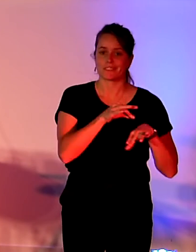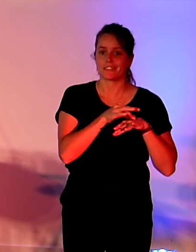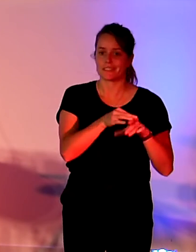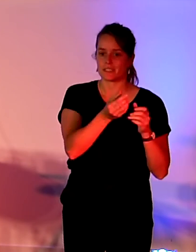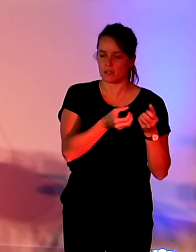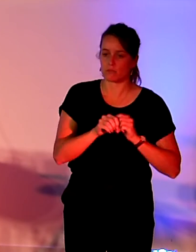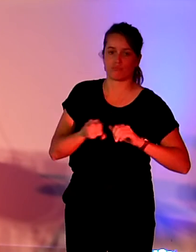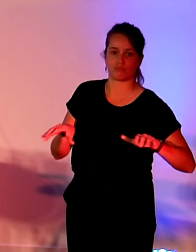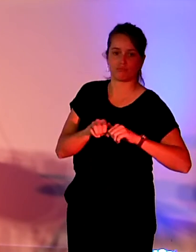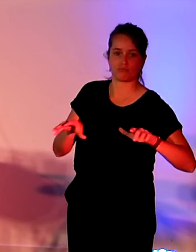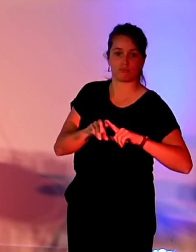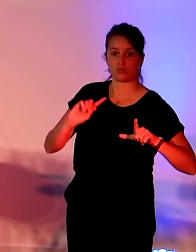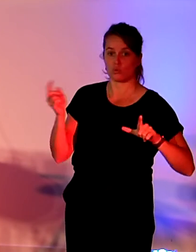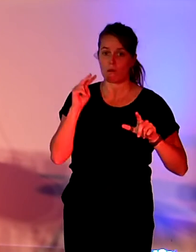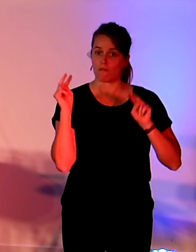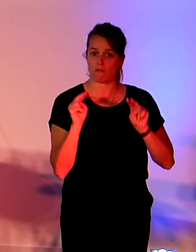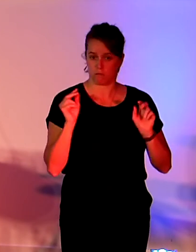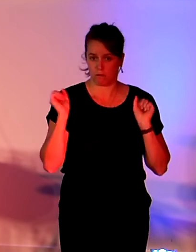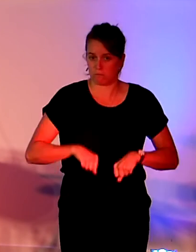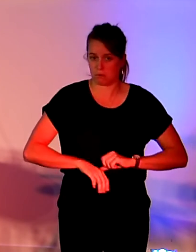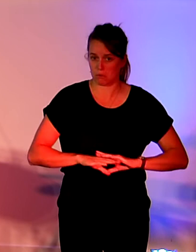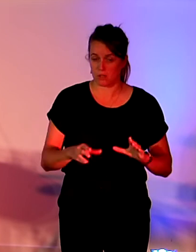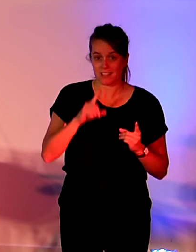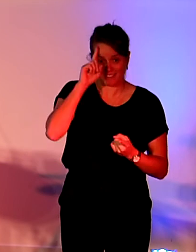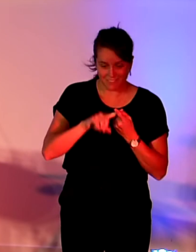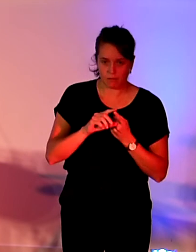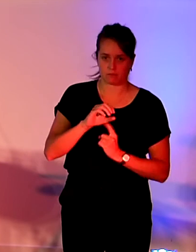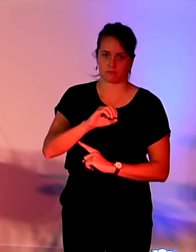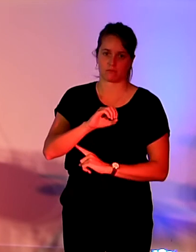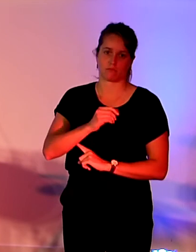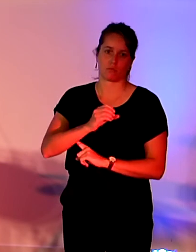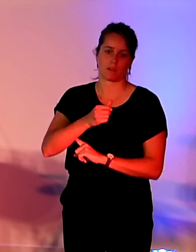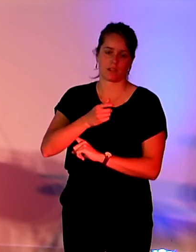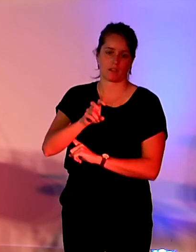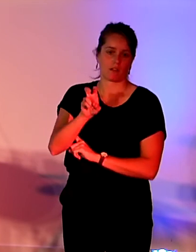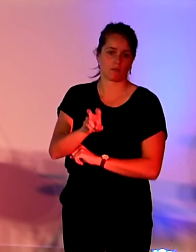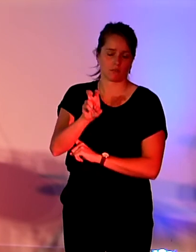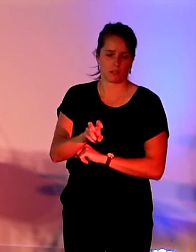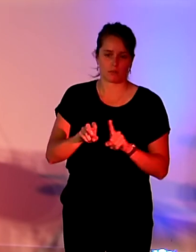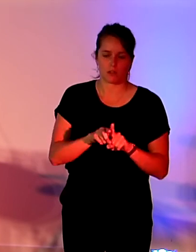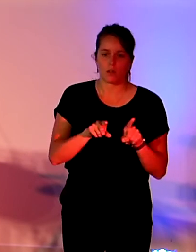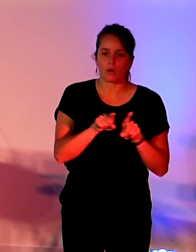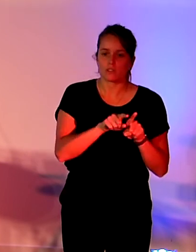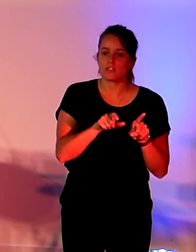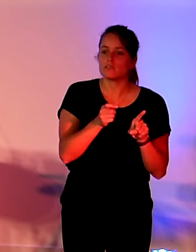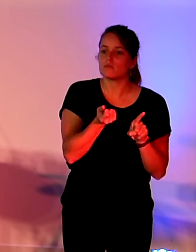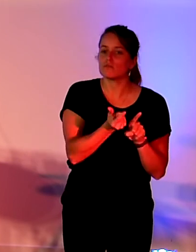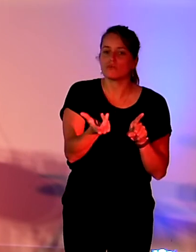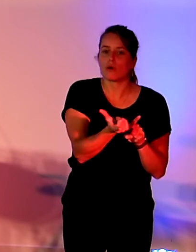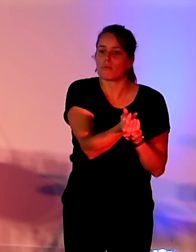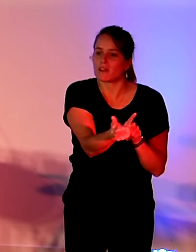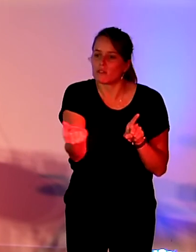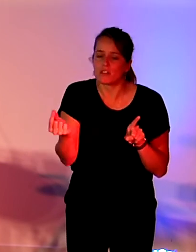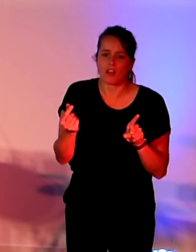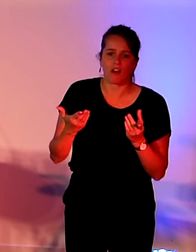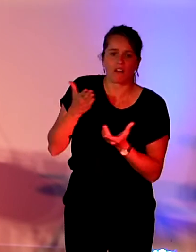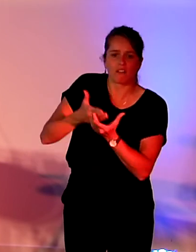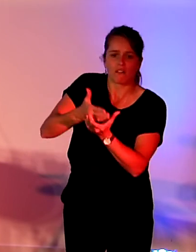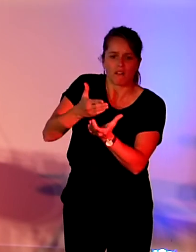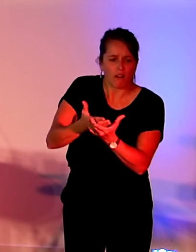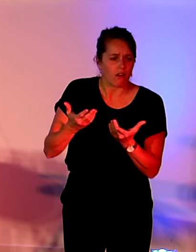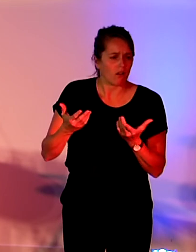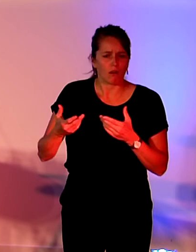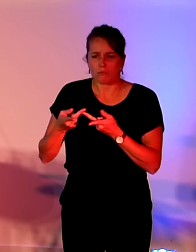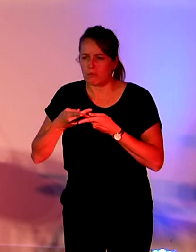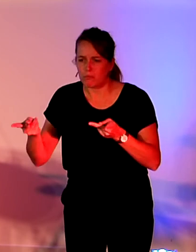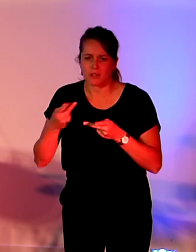sur ce thème. Et il y a eu plusieurs mois de concertation avec les acteurs d'horizons assez variés, des pouvoirs publics, des